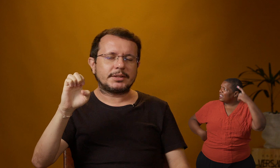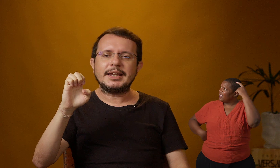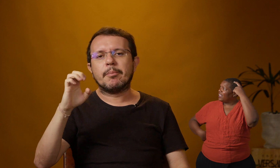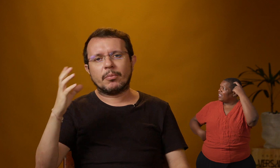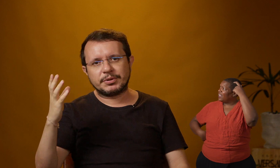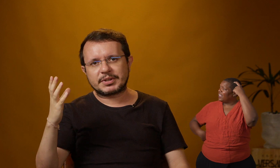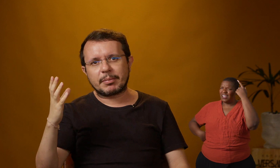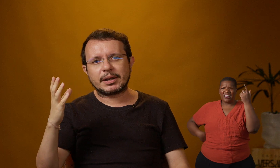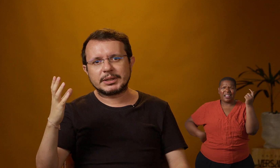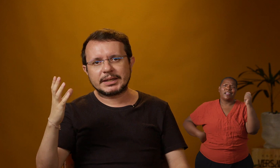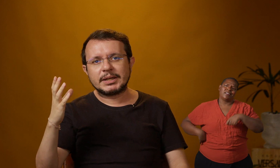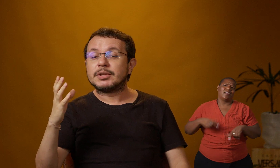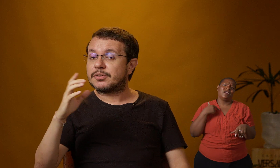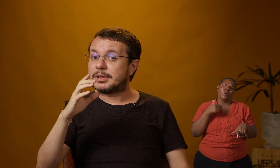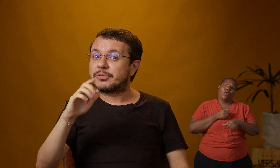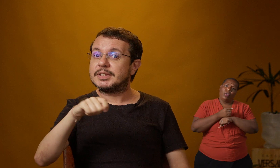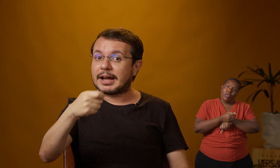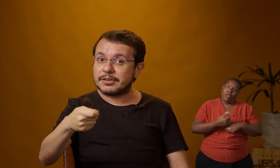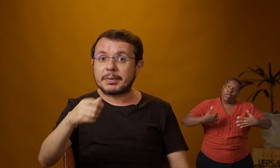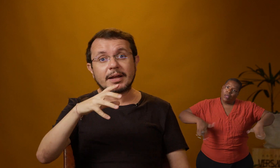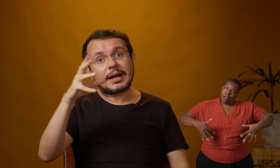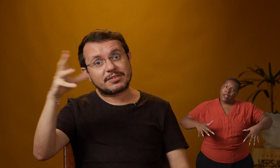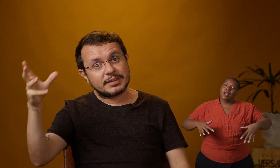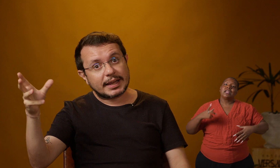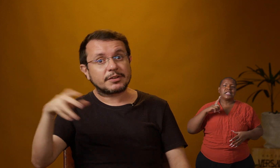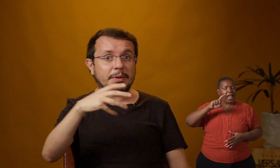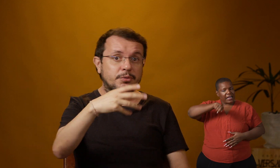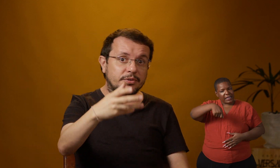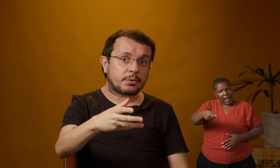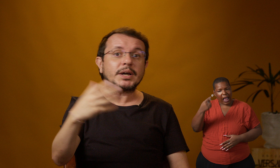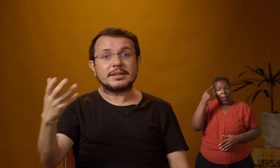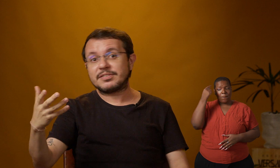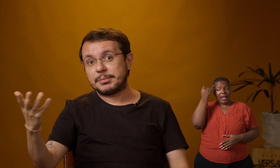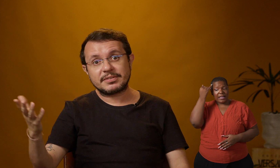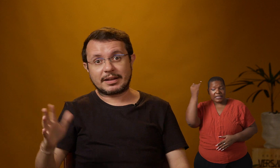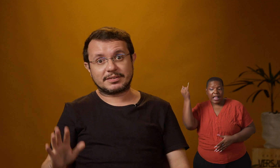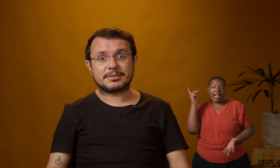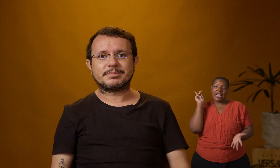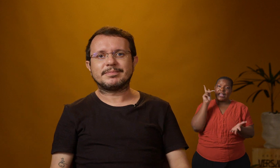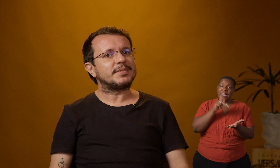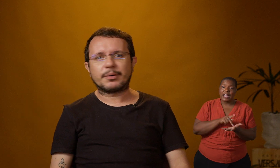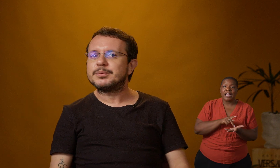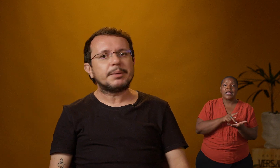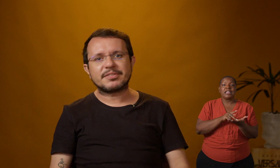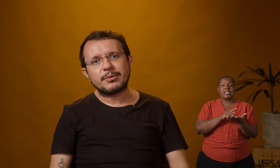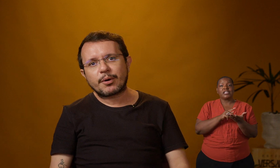Daria muito trabalho, né? Nós temos sinais para as ideias, para as coisas concretas e abstratas. Então, Libras não é o